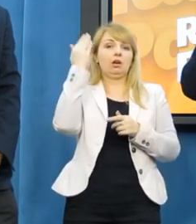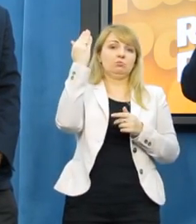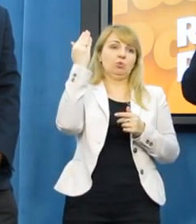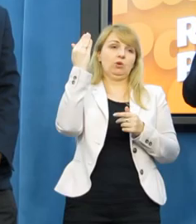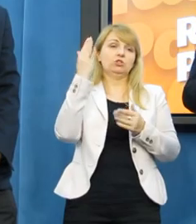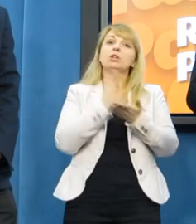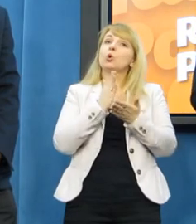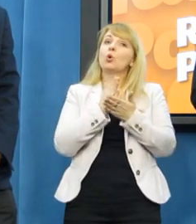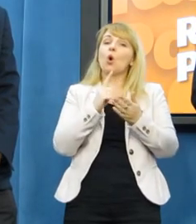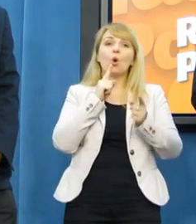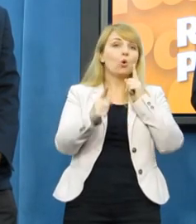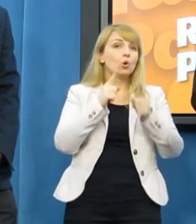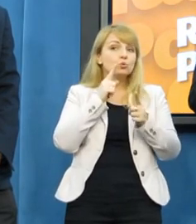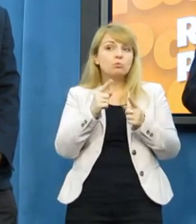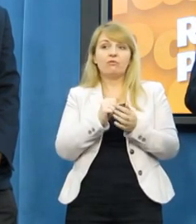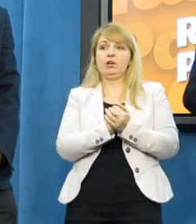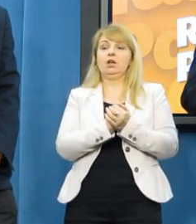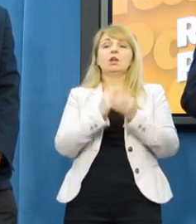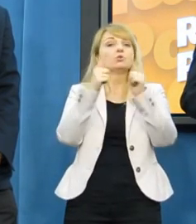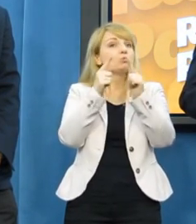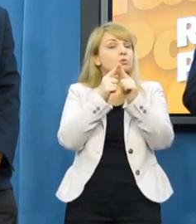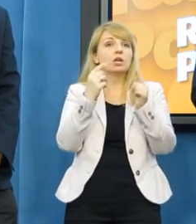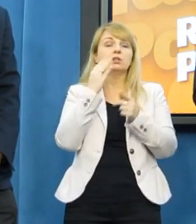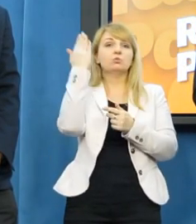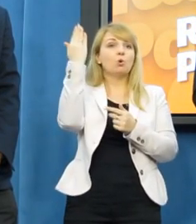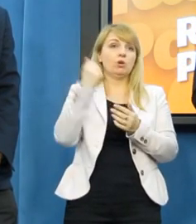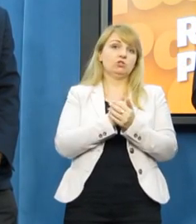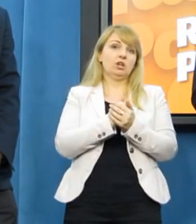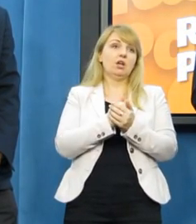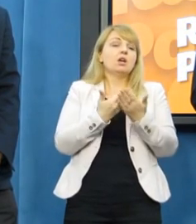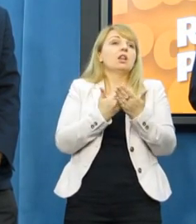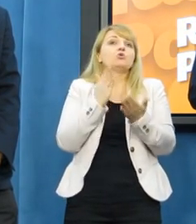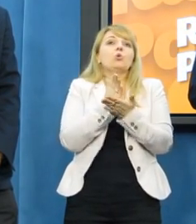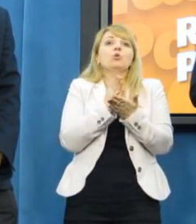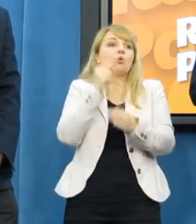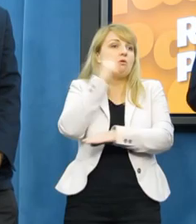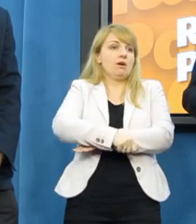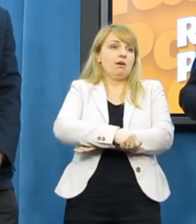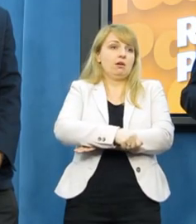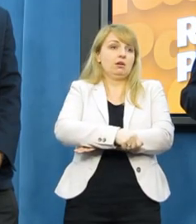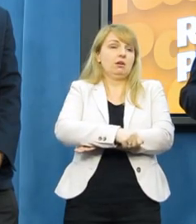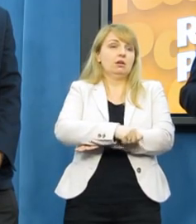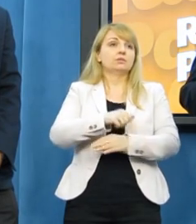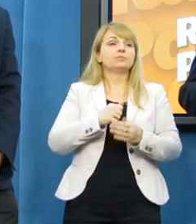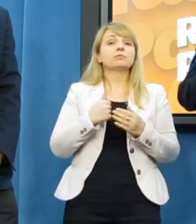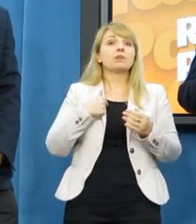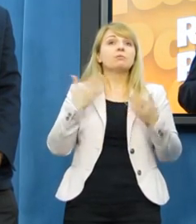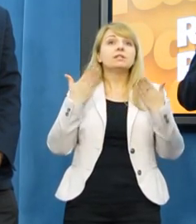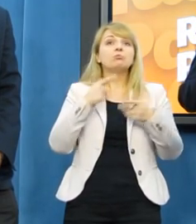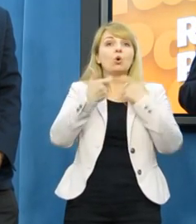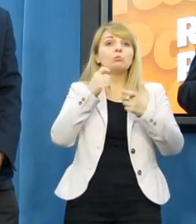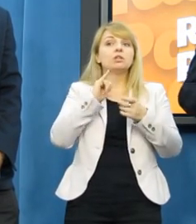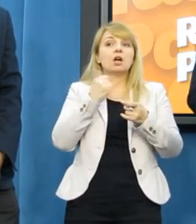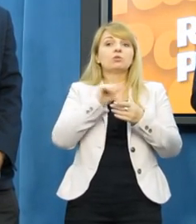dialog, jako kampanie społeczne, tak, a nie jako karanie. Moment. To jest co do takiej ogólnej filozoficznej ramy przeciwko kolejnym